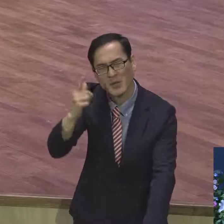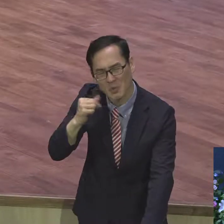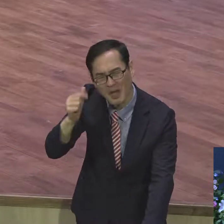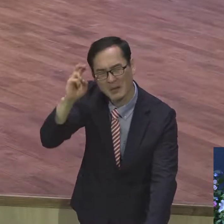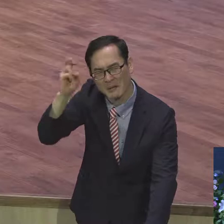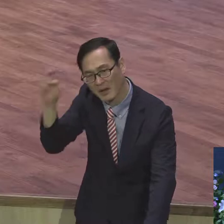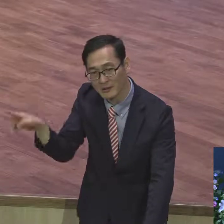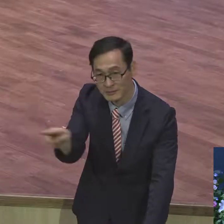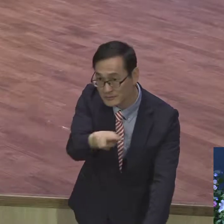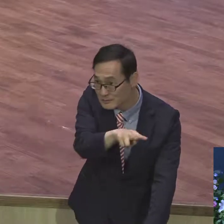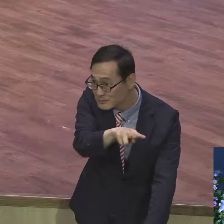똑같이 나왔어요.